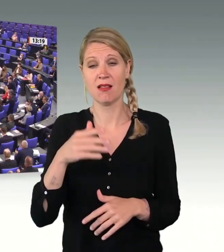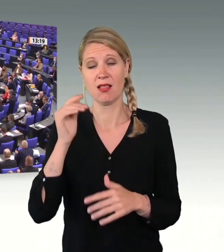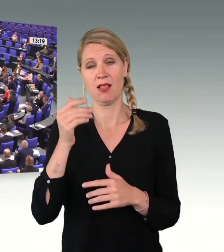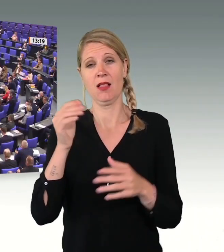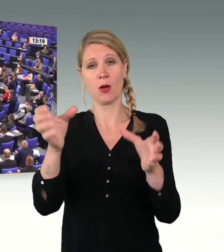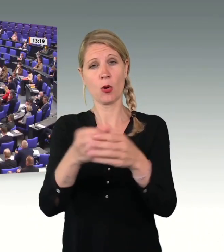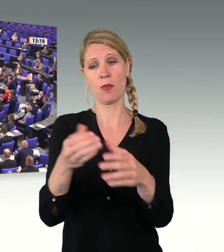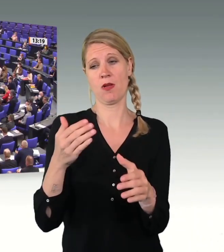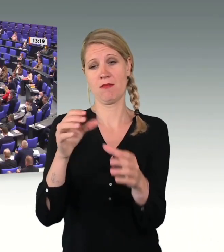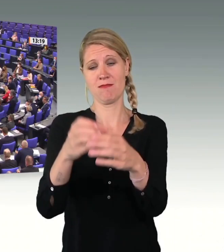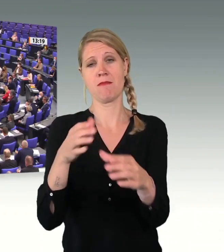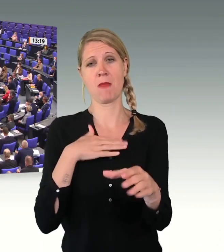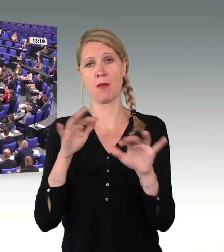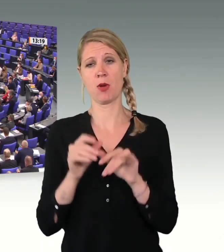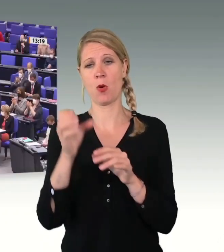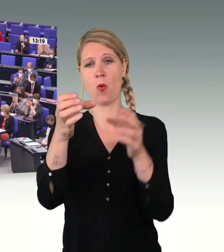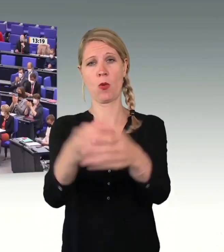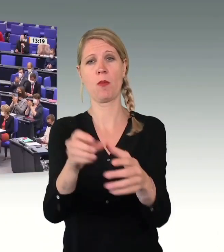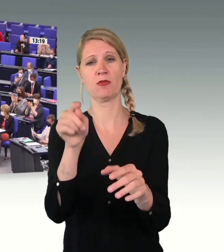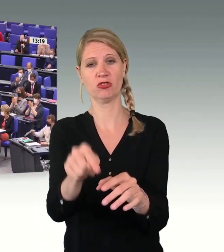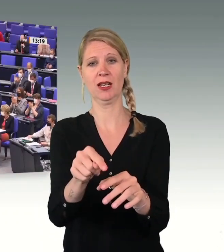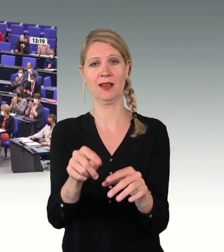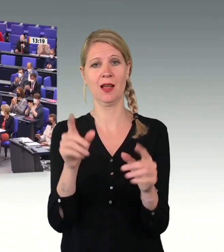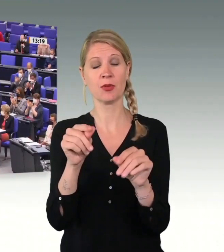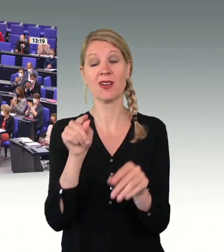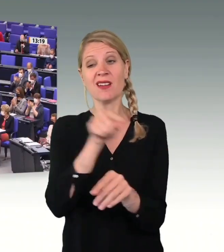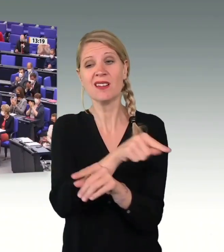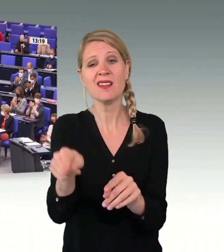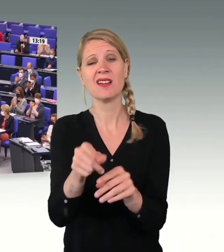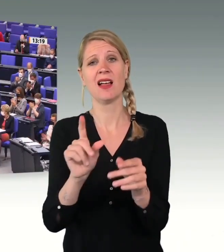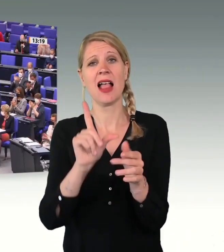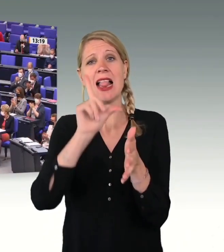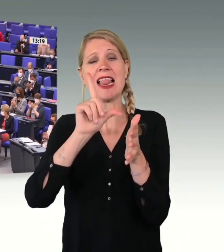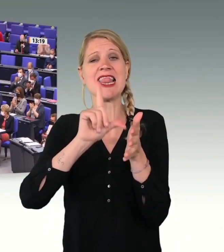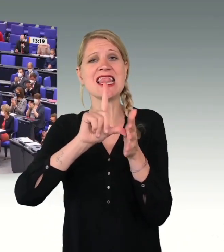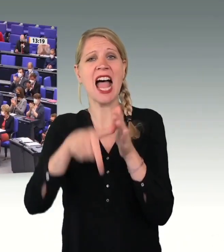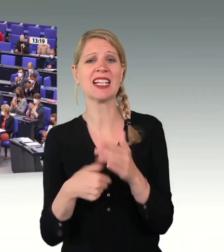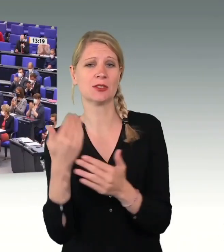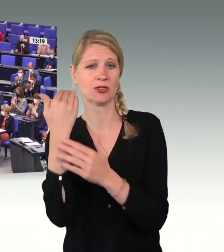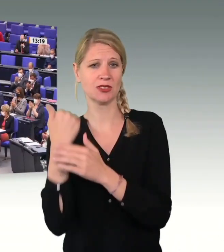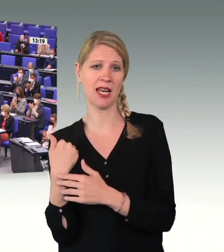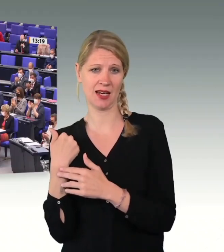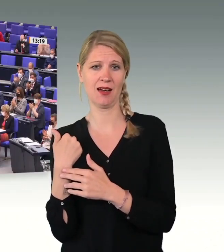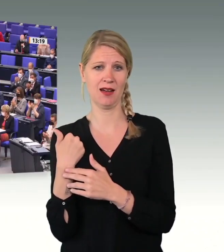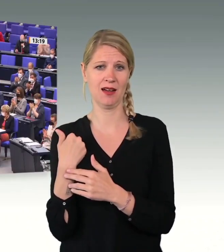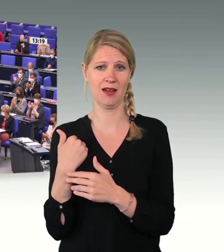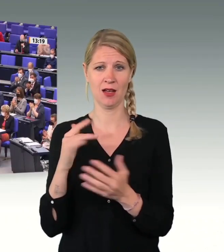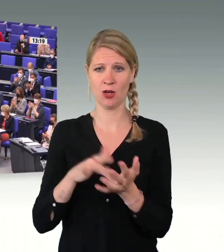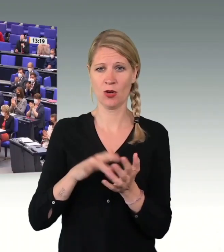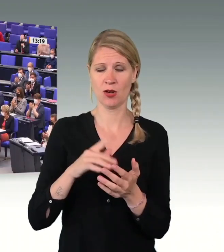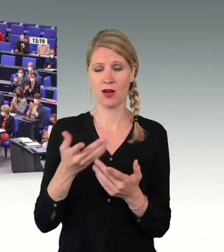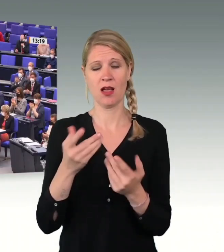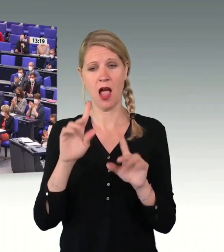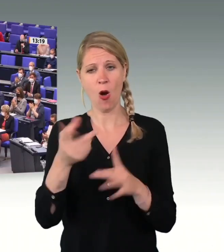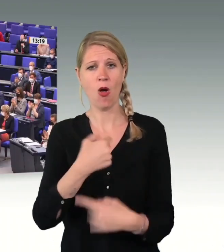Gesellschaft. Diese Menschen dürfen nicht abgeschoben werden, sondern sie verdienen es, dank eines künftig und möglichst schnell zu schaffenden